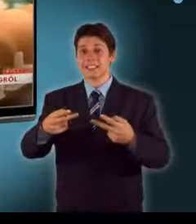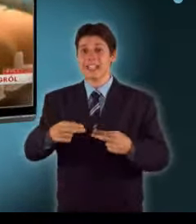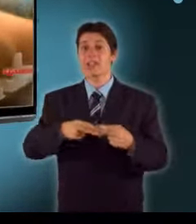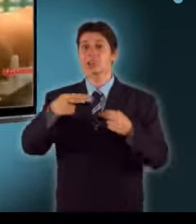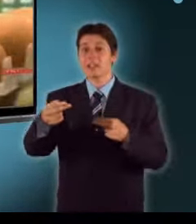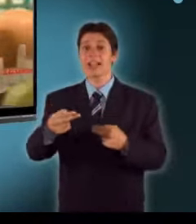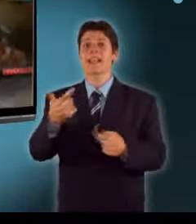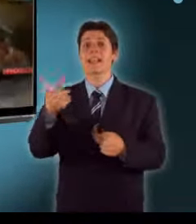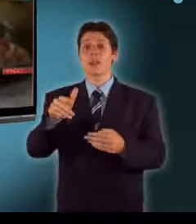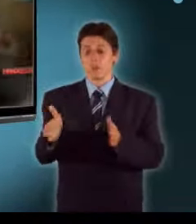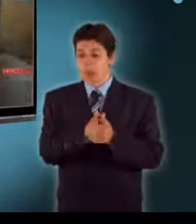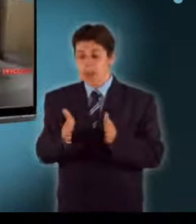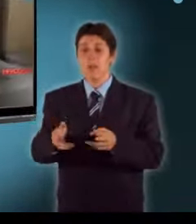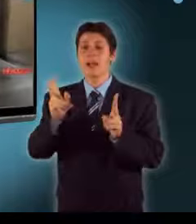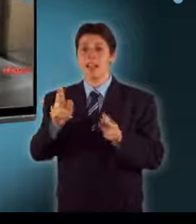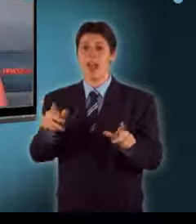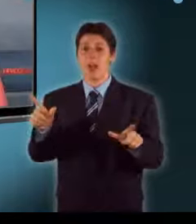4 millió oltóanyag árát.